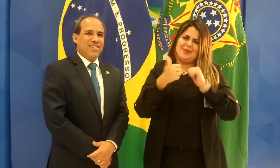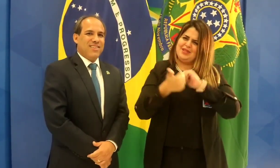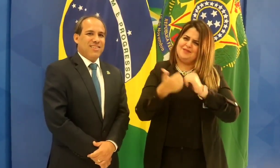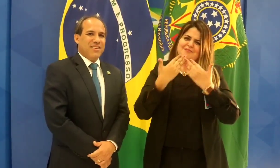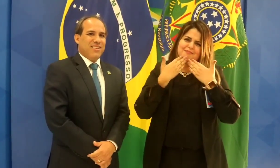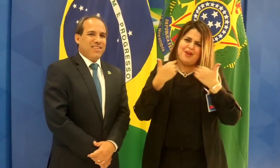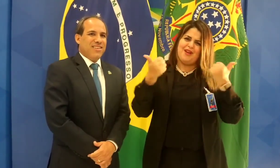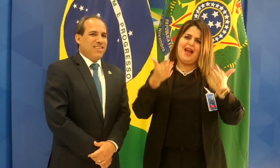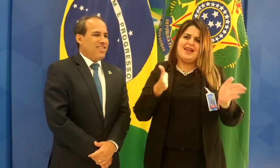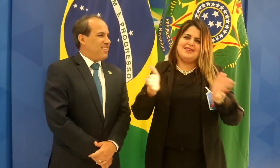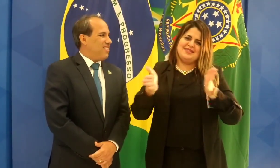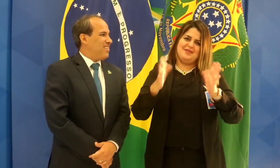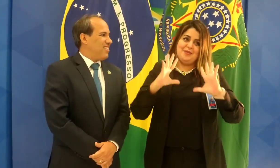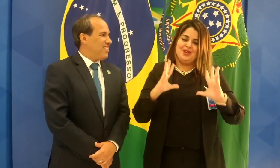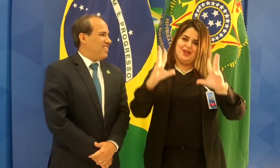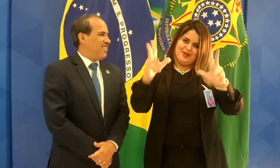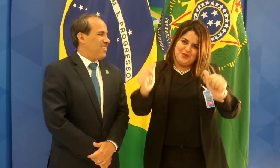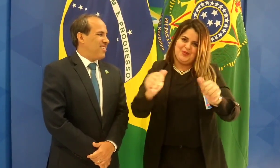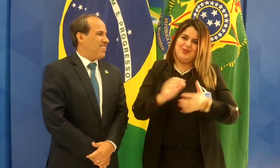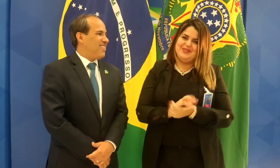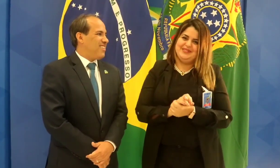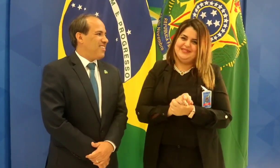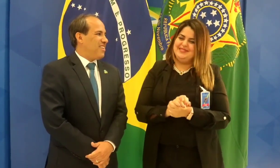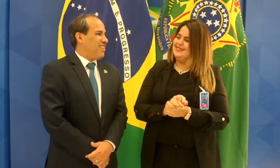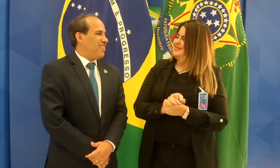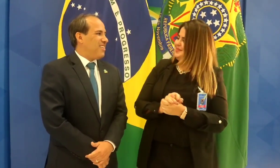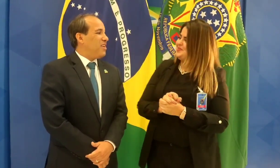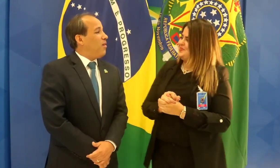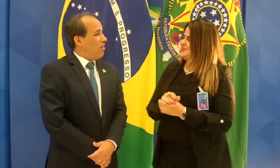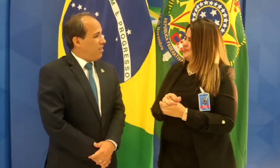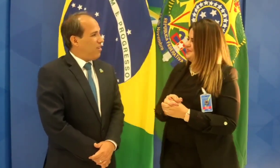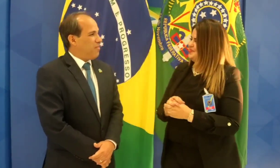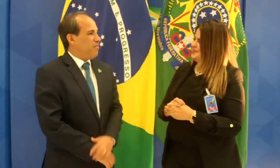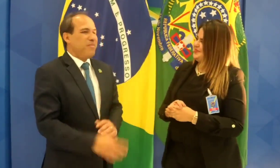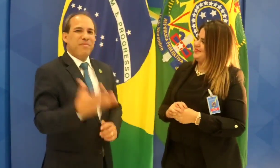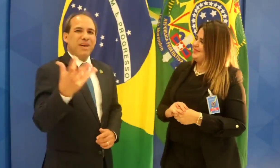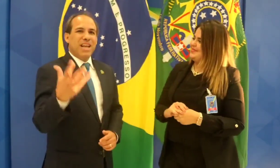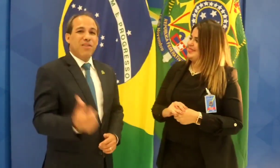difícil Mas agora a Câmara Municipal está bem adaptada, está bem acessível nesse quesito